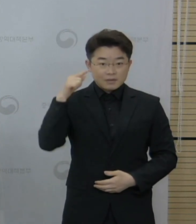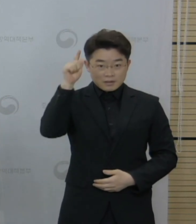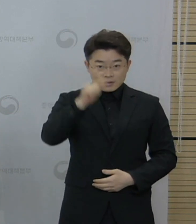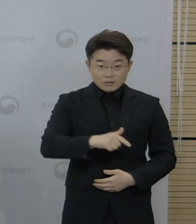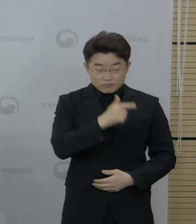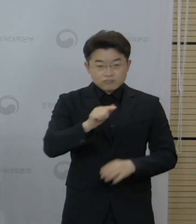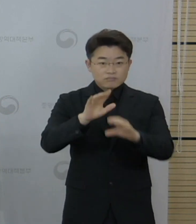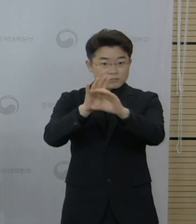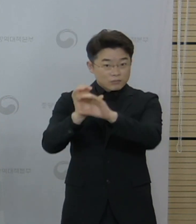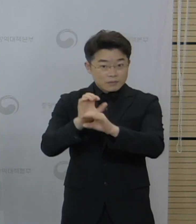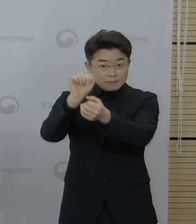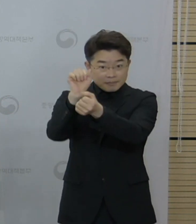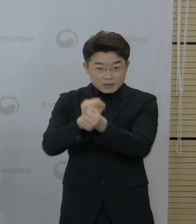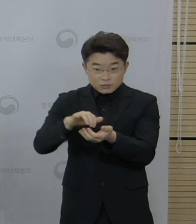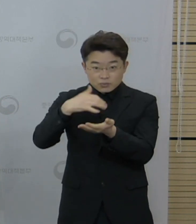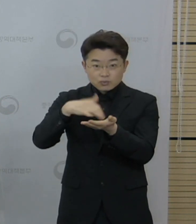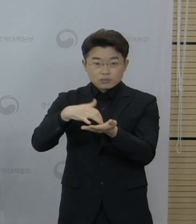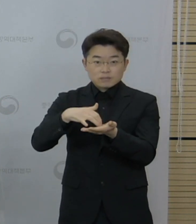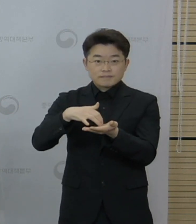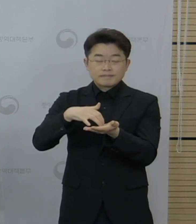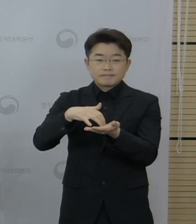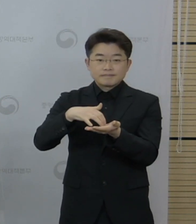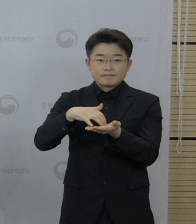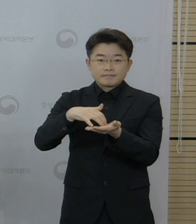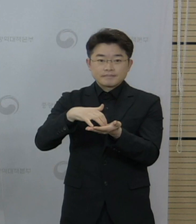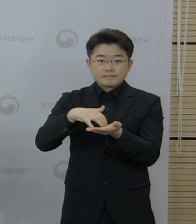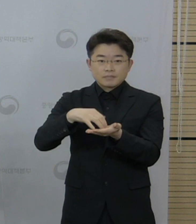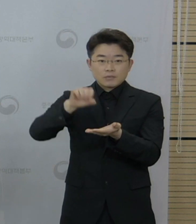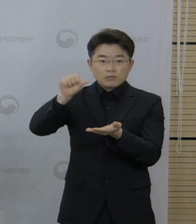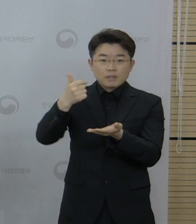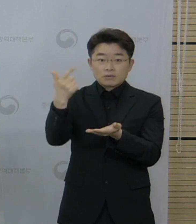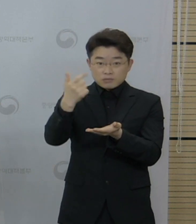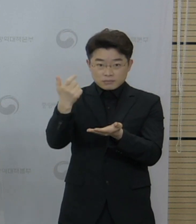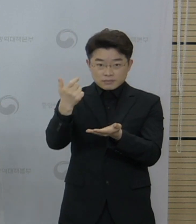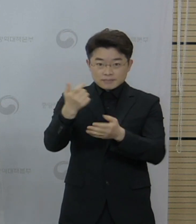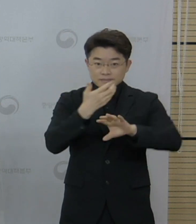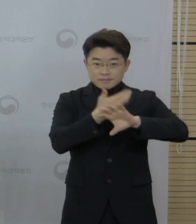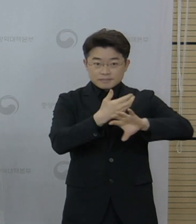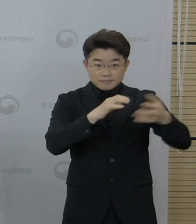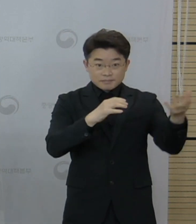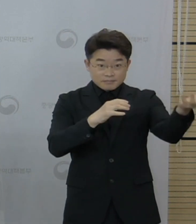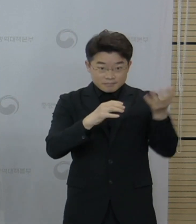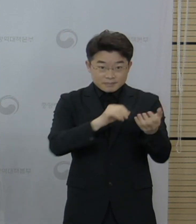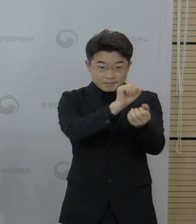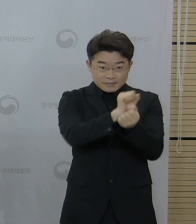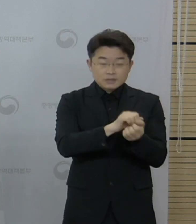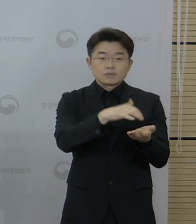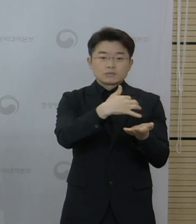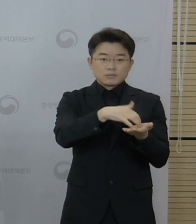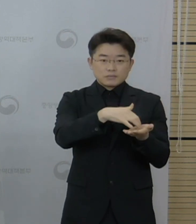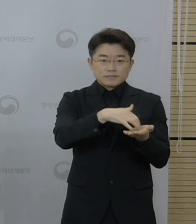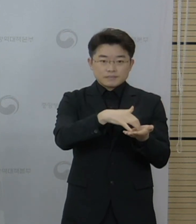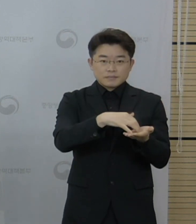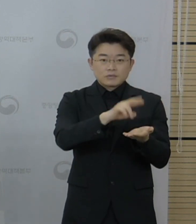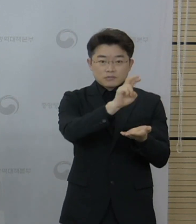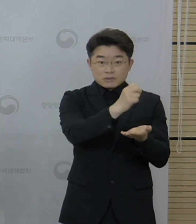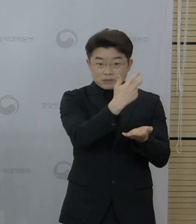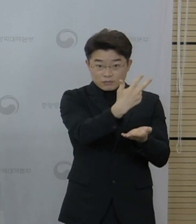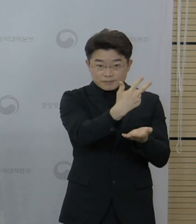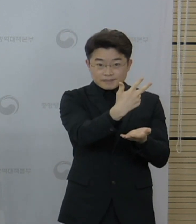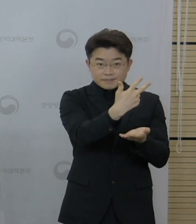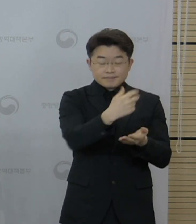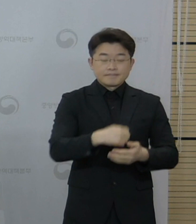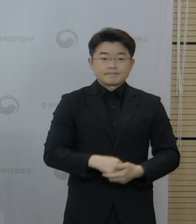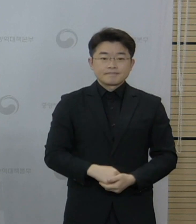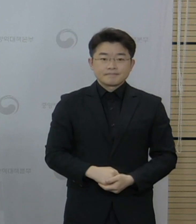국내 발생 신규 확진자 수는 560명, 해외 유입 사례는 27명으로